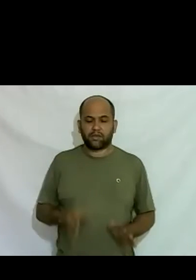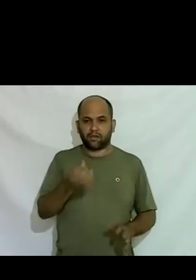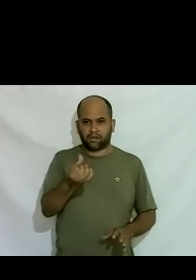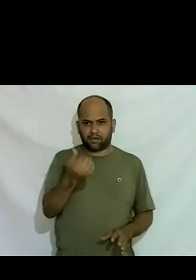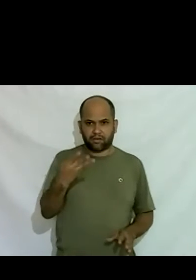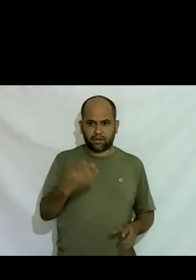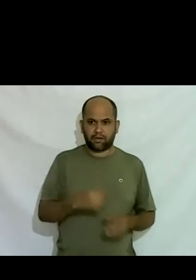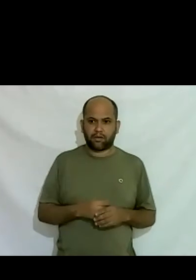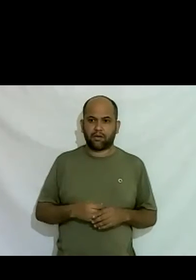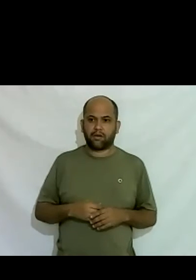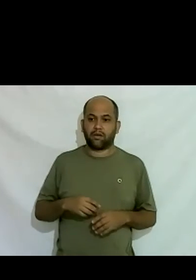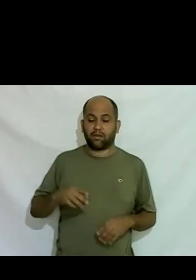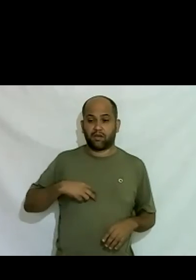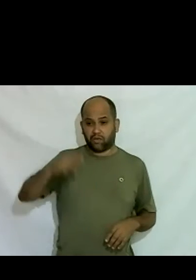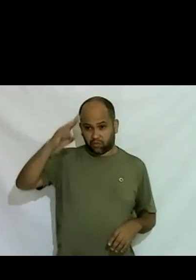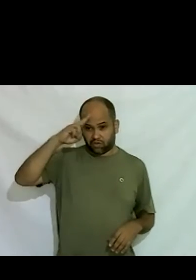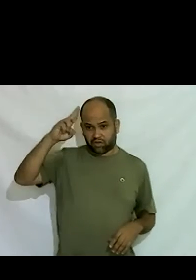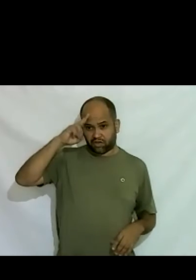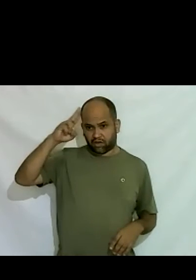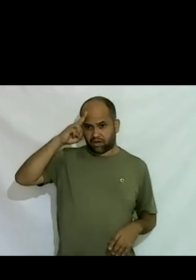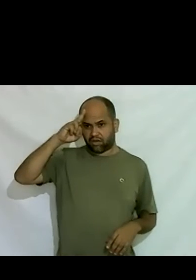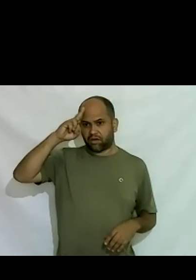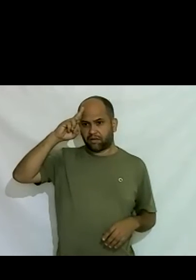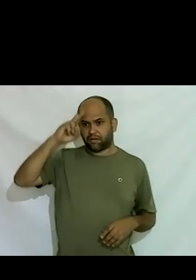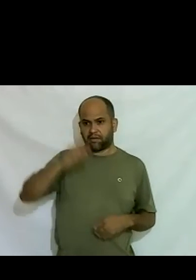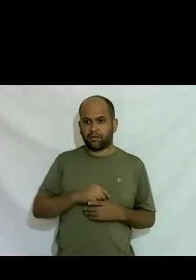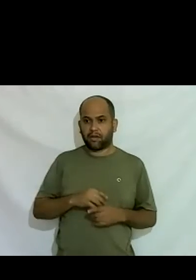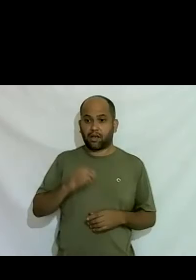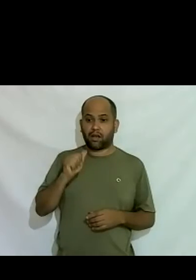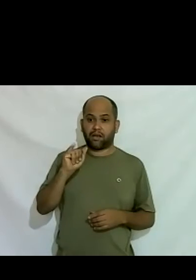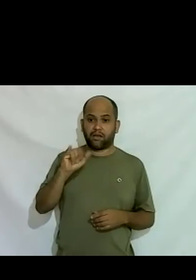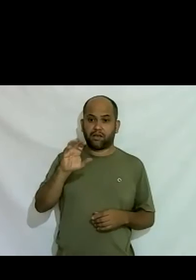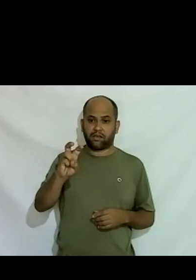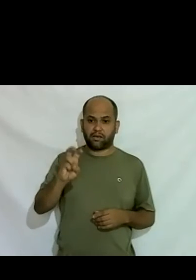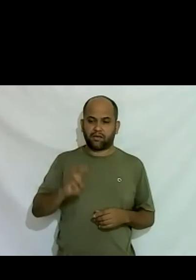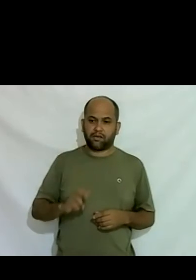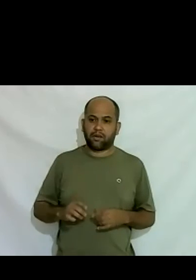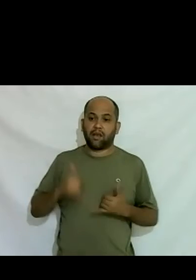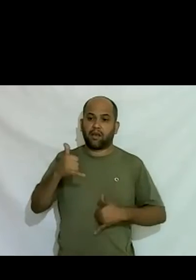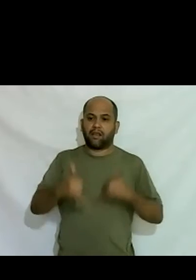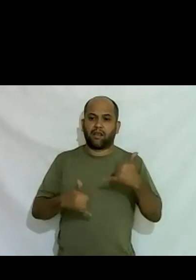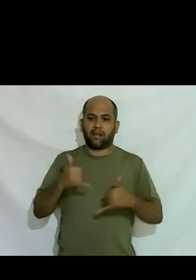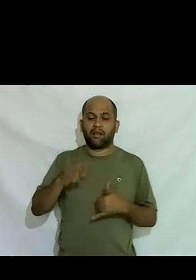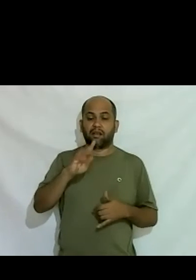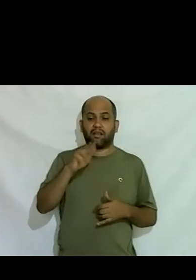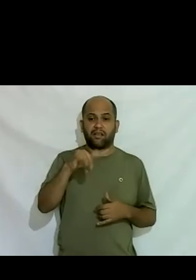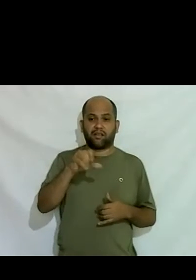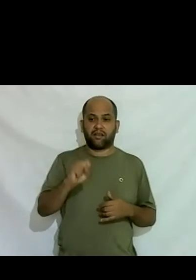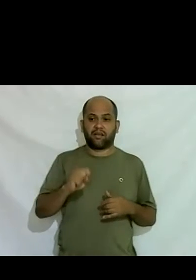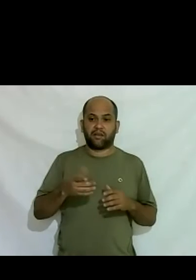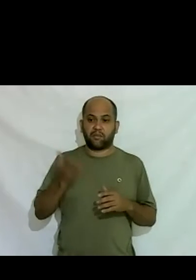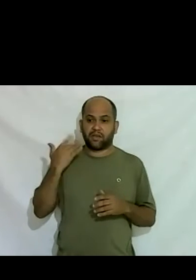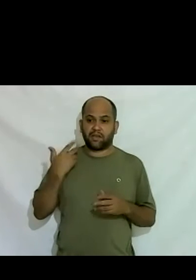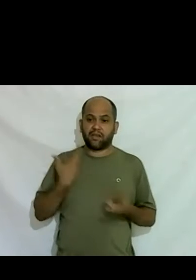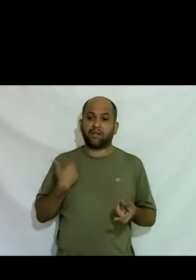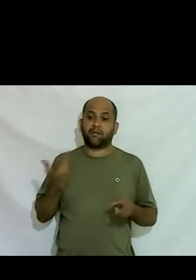auge do regime militar AI-5 as trans as travestis que existiam andavam na rua eram